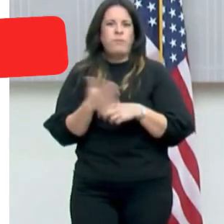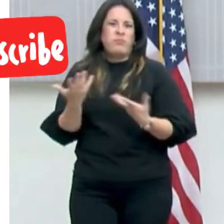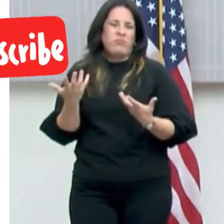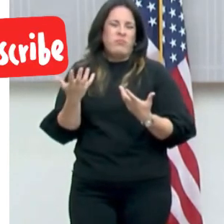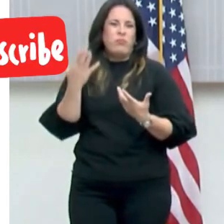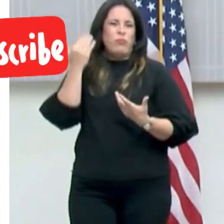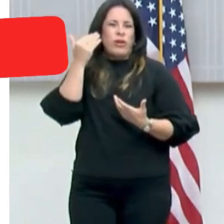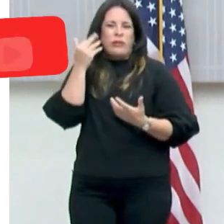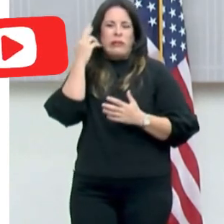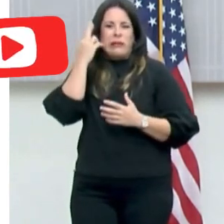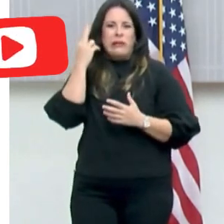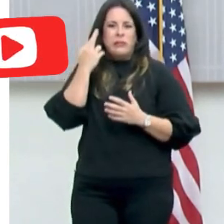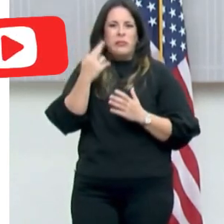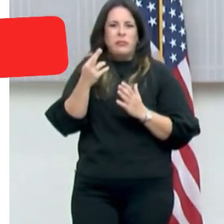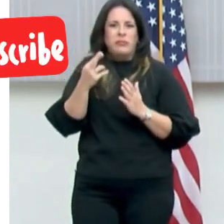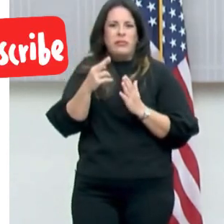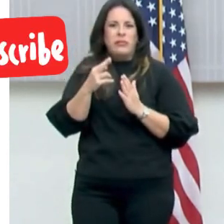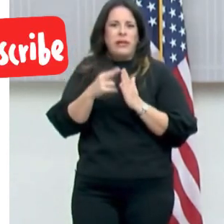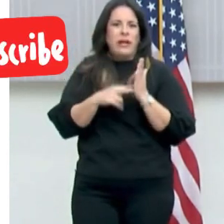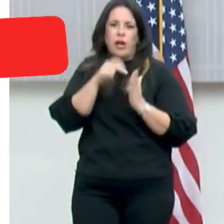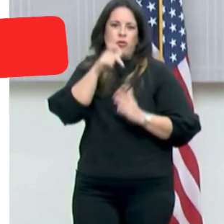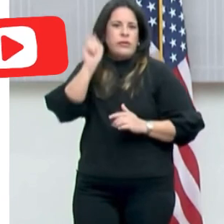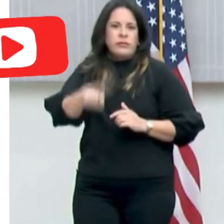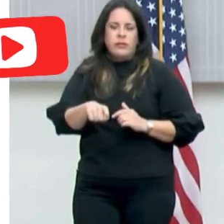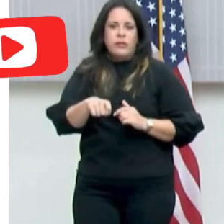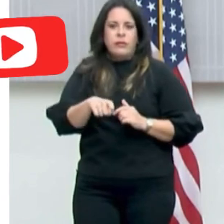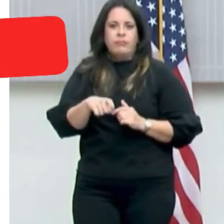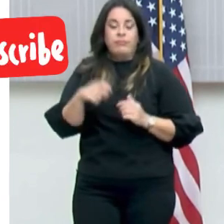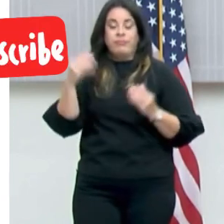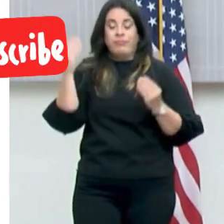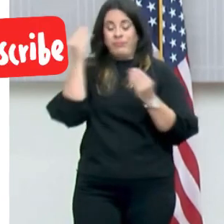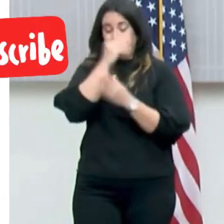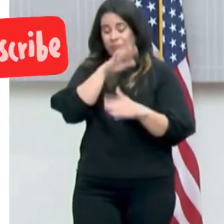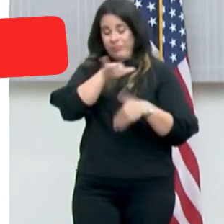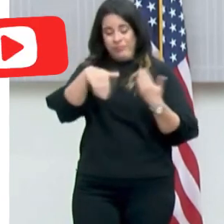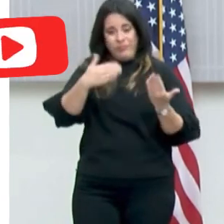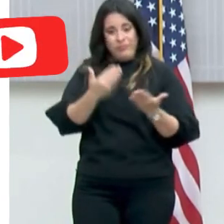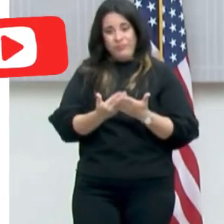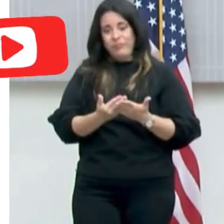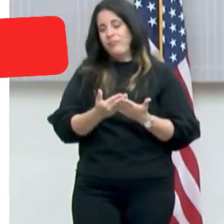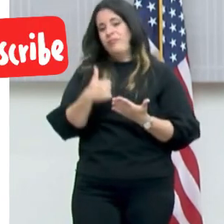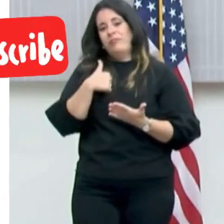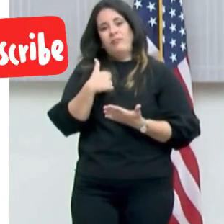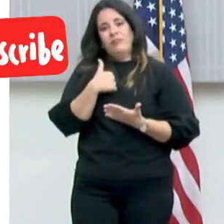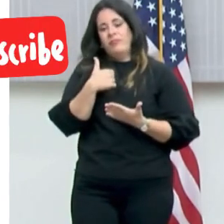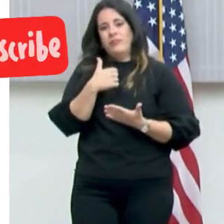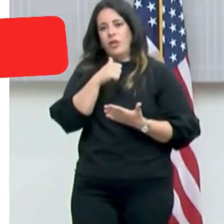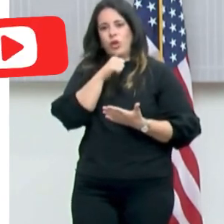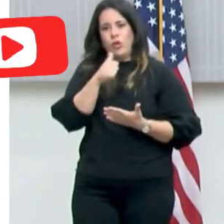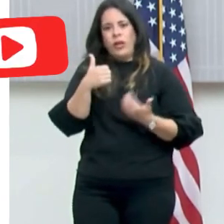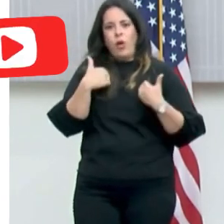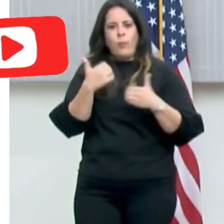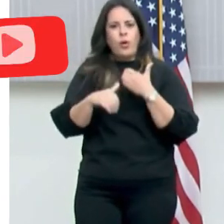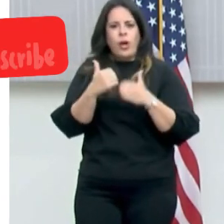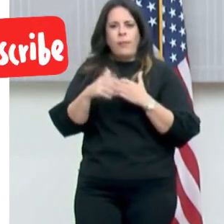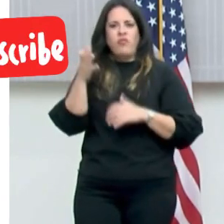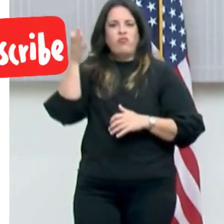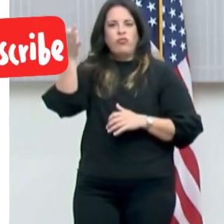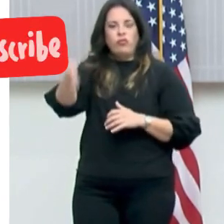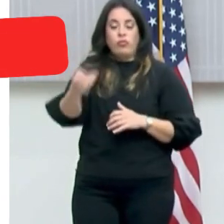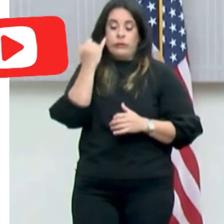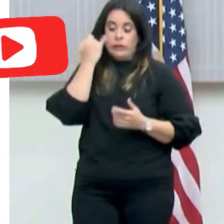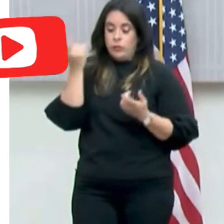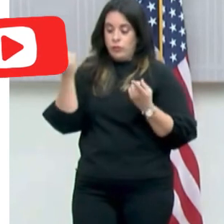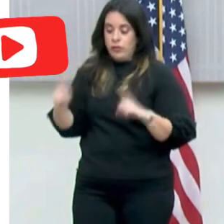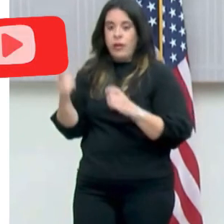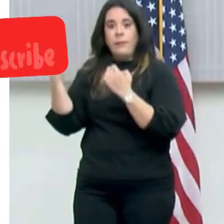que realmente en este momento no es necesaria. Habiendo dicho todo eso, yo no tengo reparo en el futuro de surgir una